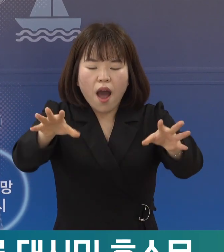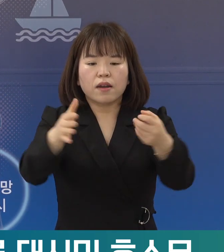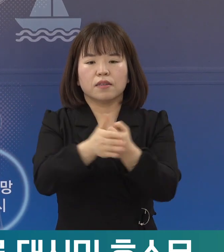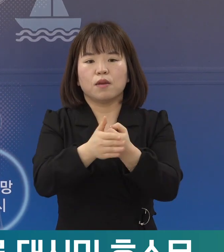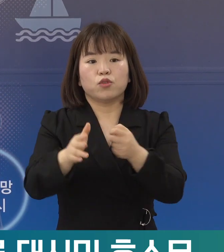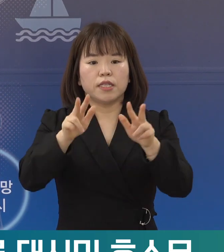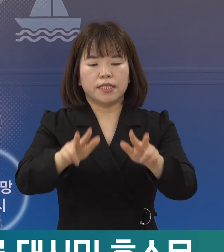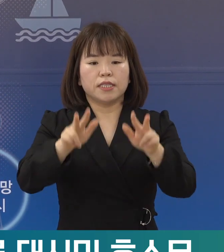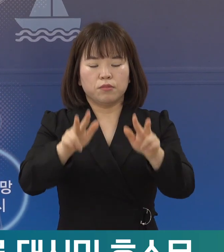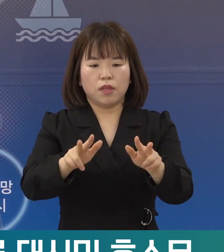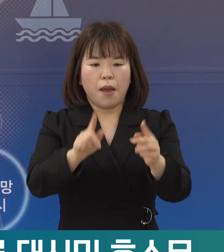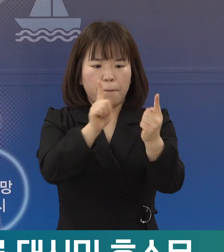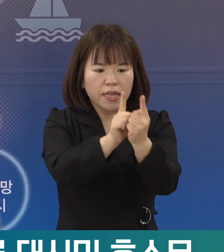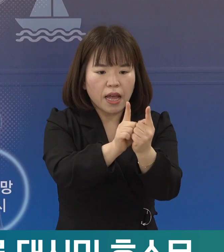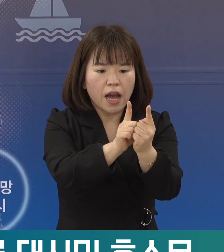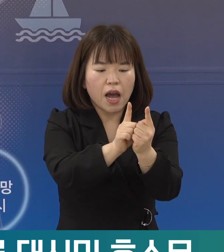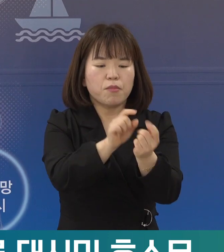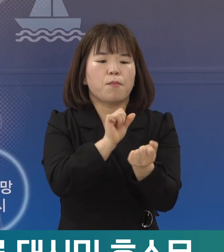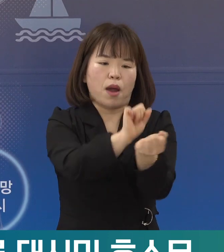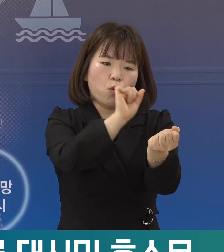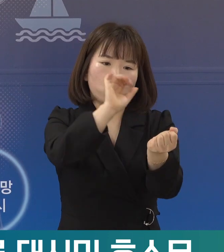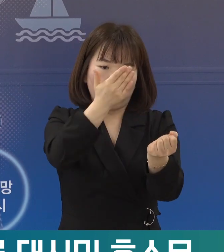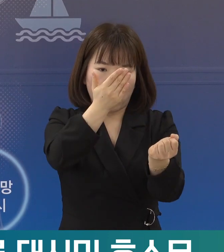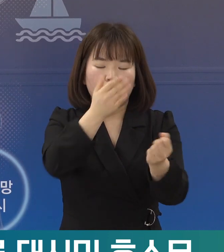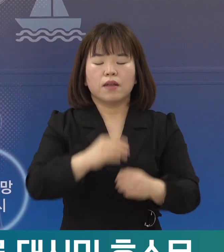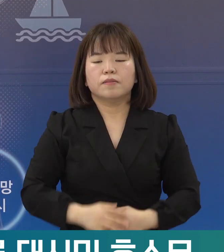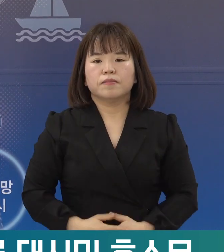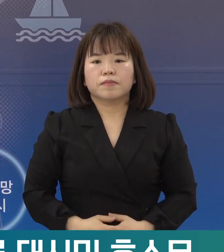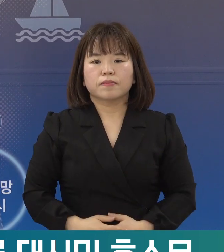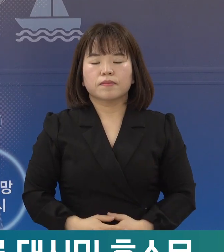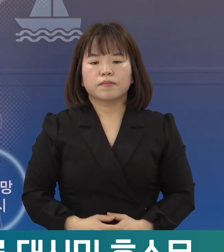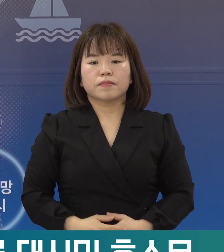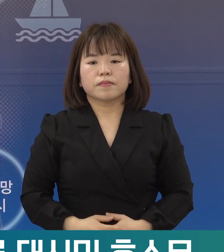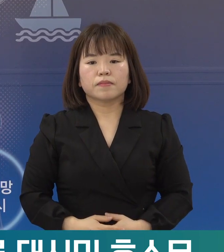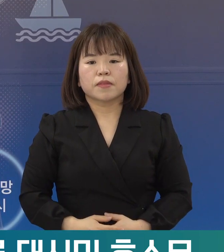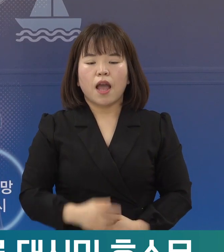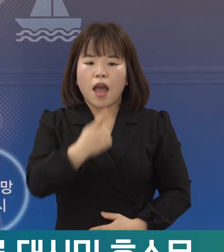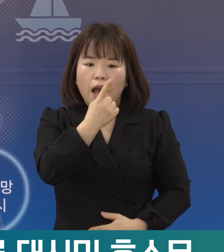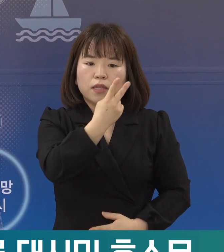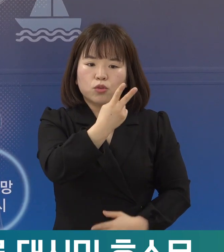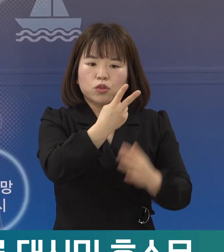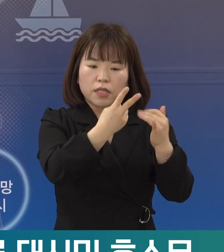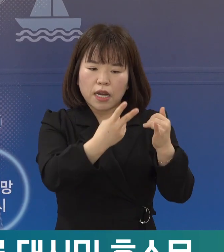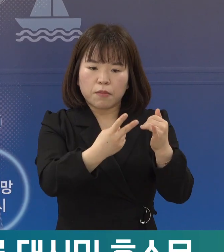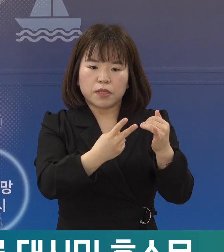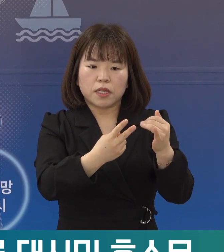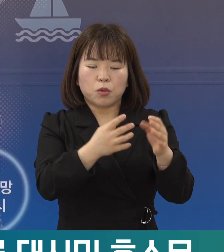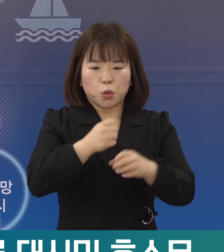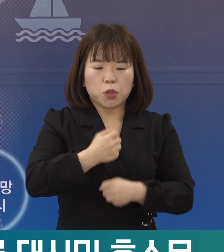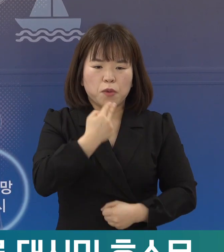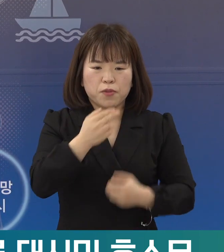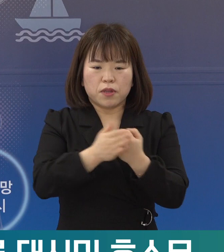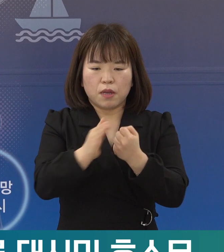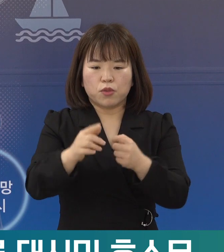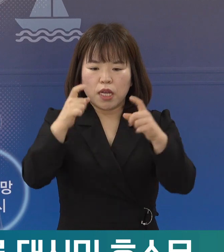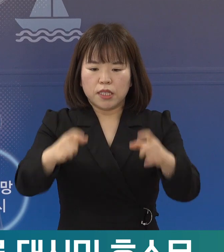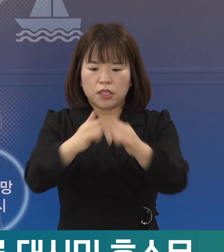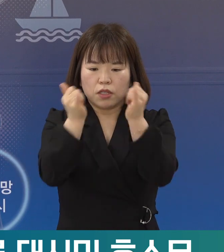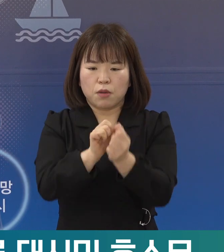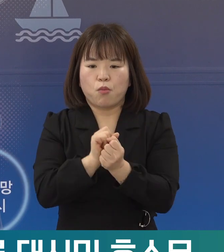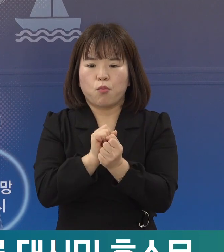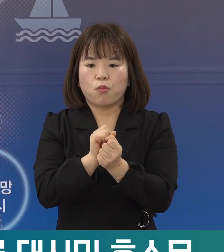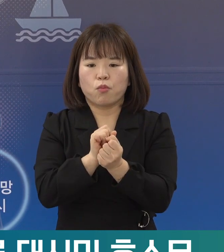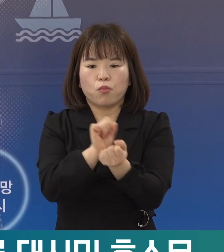이제는 접촉이 곧 감염으로 이어지고 있습니다. 한두 사람의 사소한 부주의가 지역사회 전체로의